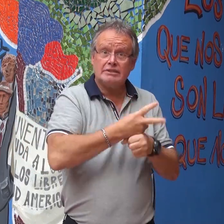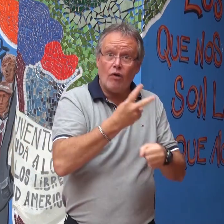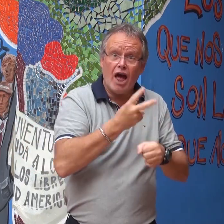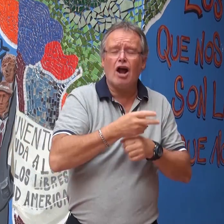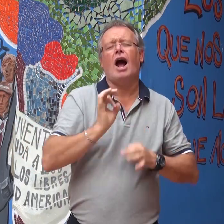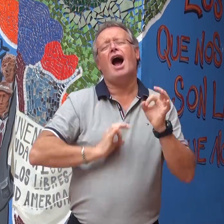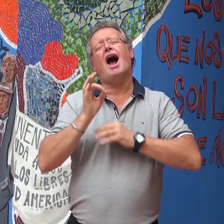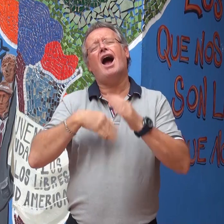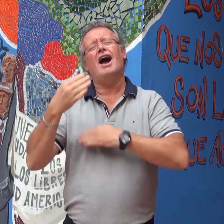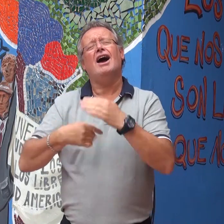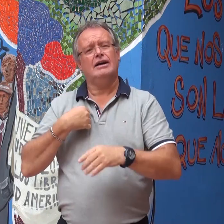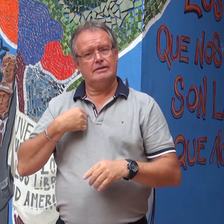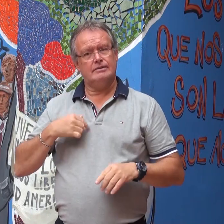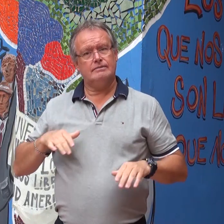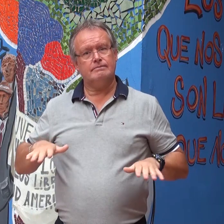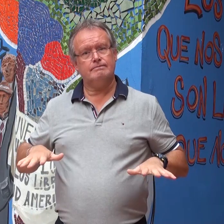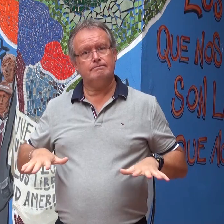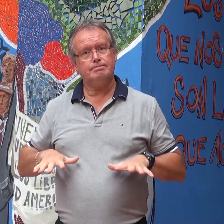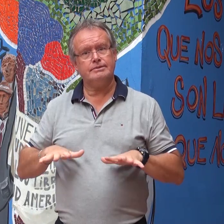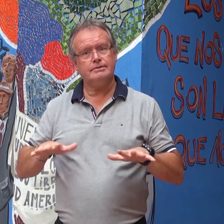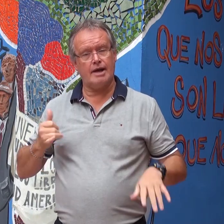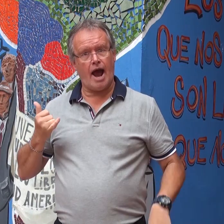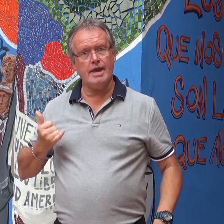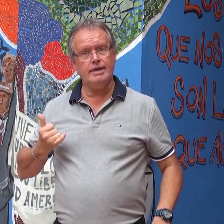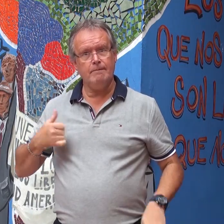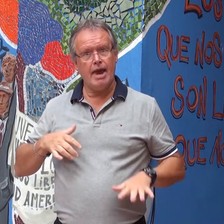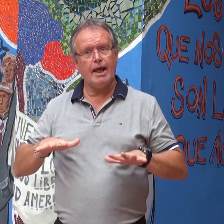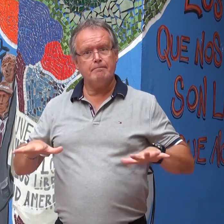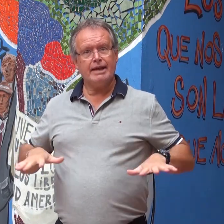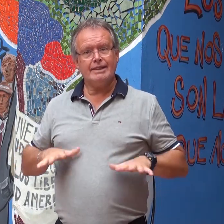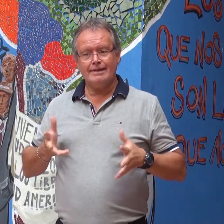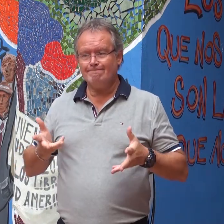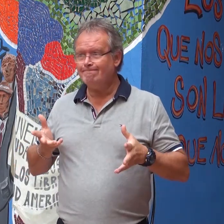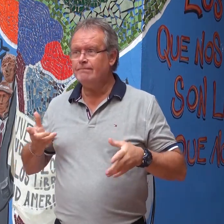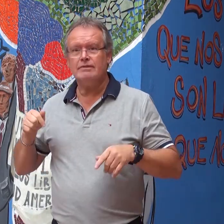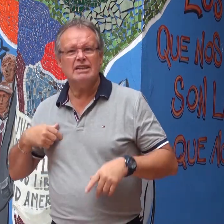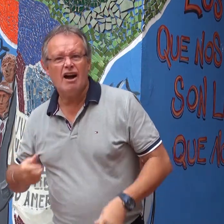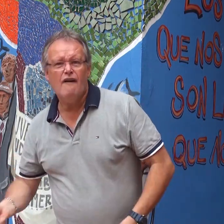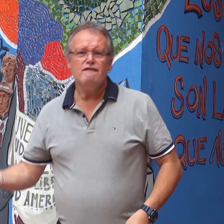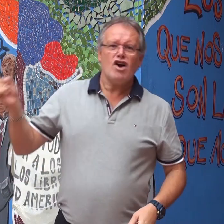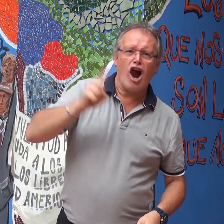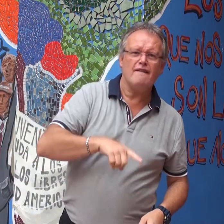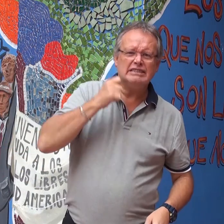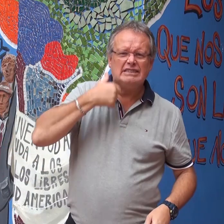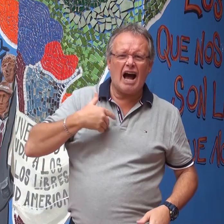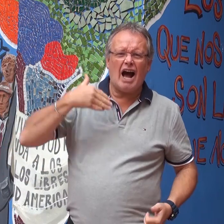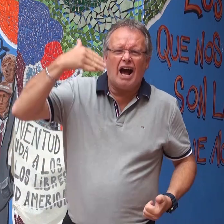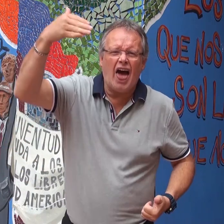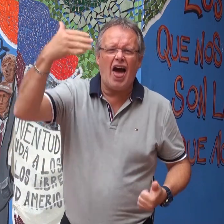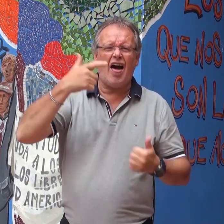de secundario, como ya sabía, habiendo dejado el secundario, pasaron los años, yo me arrepentí. Pensar en volver, siendo una persona mayor de